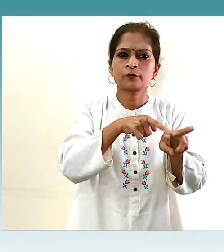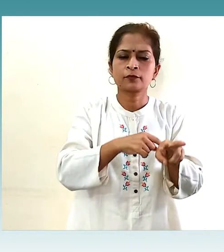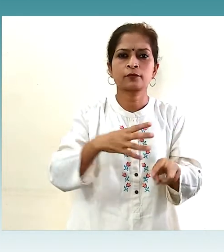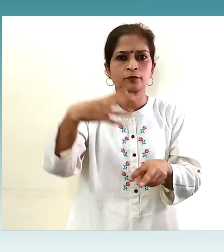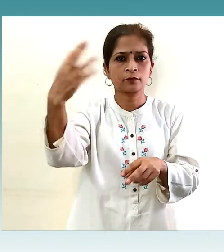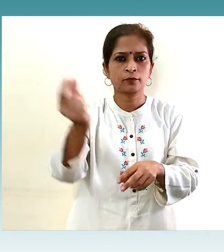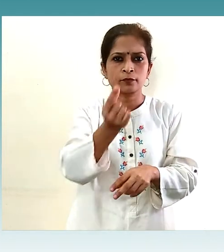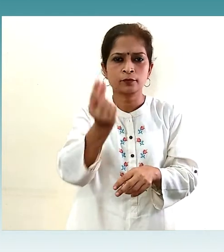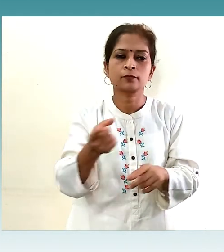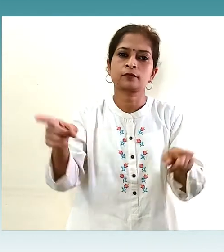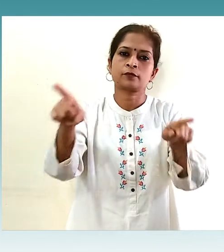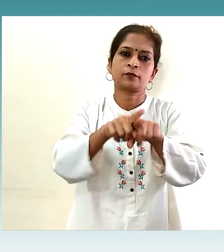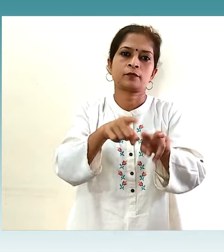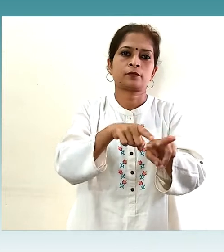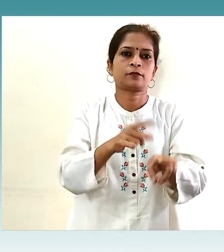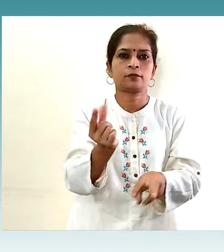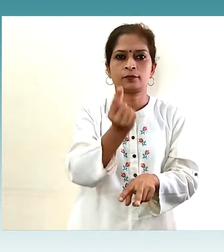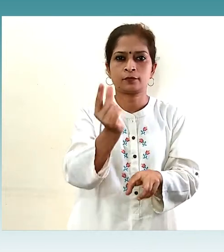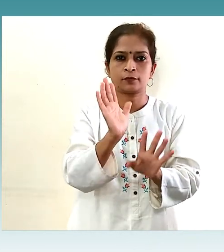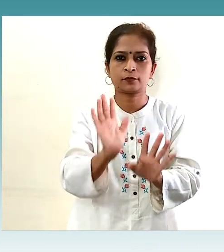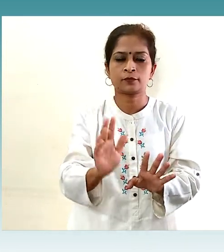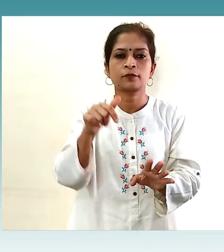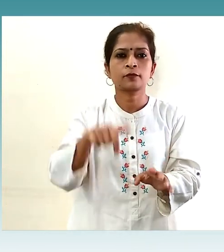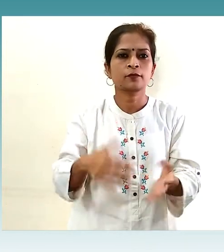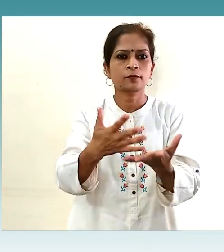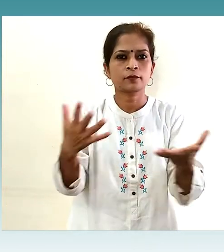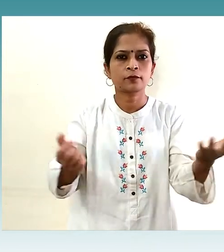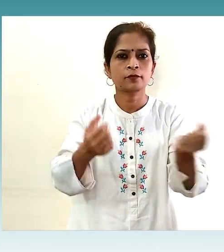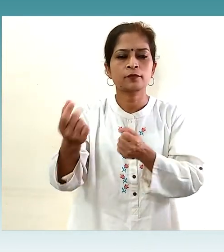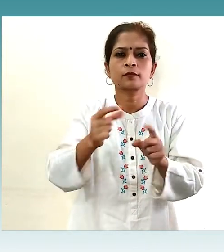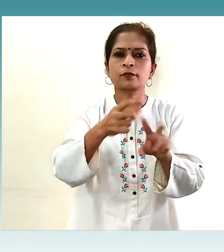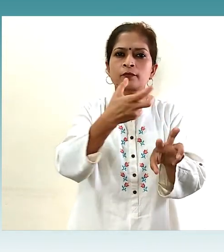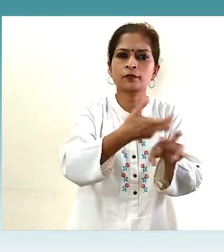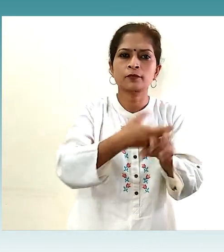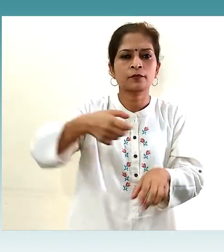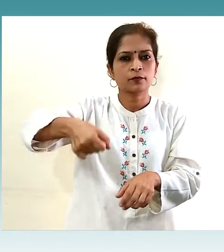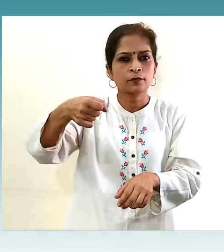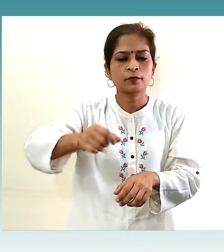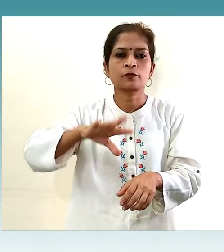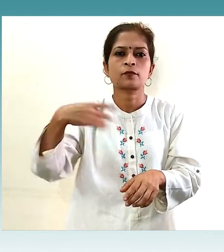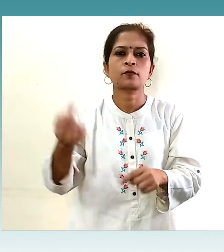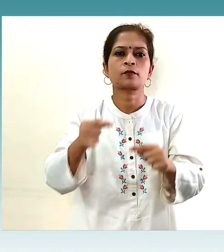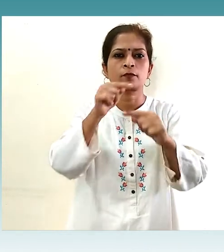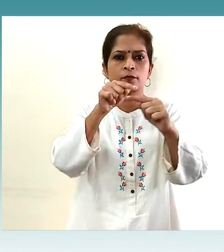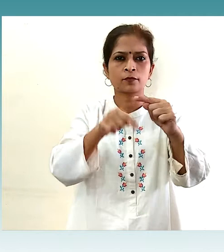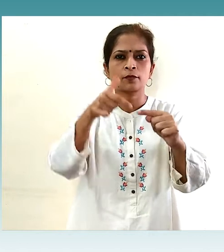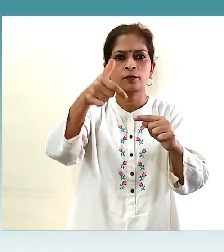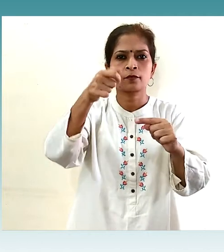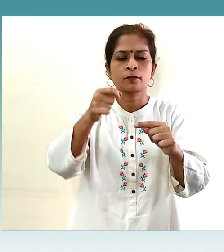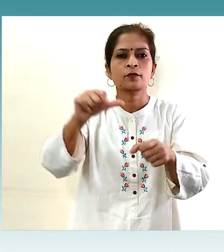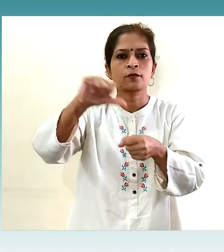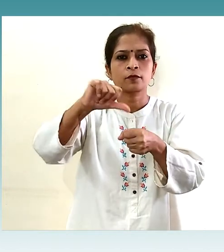जो आपने सिर्फ बाहर आने जाने के लिए रखी है सामान लाने के लिए प्लास्टिक की बालती और साथ में 70%